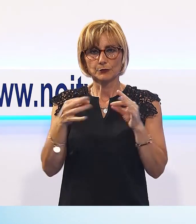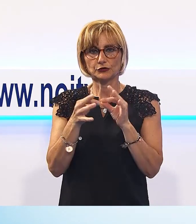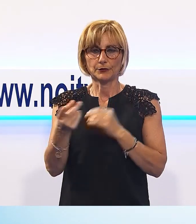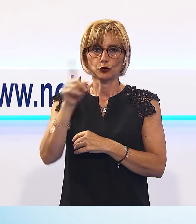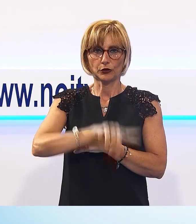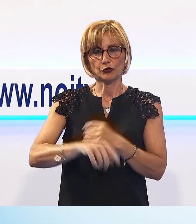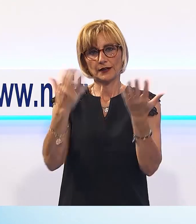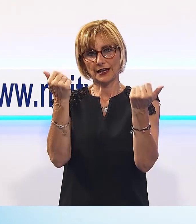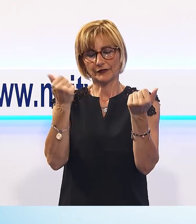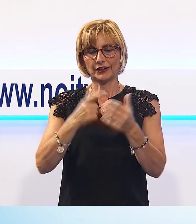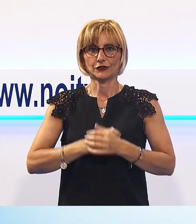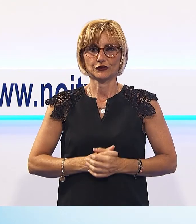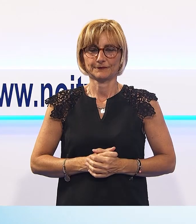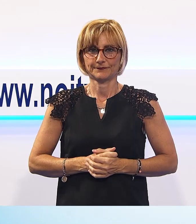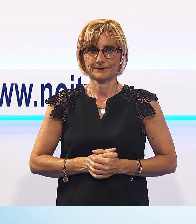sportive.